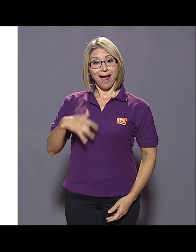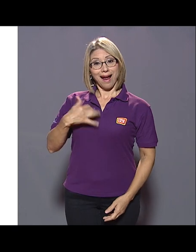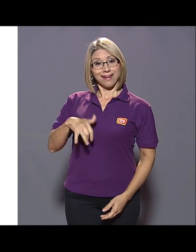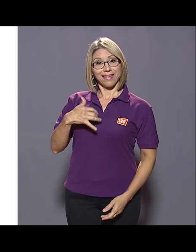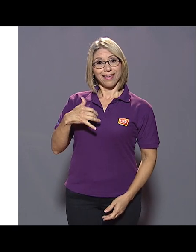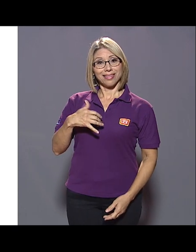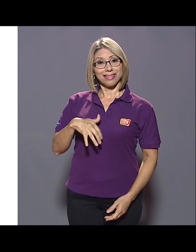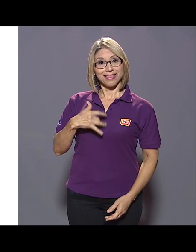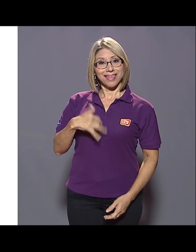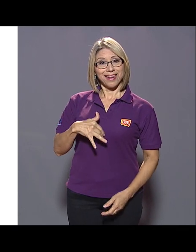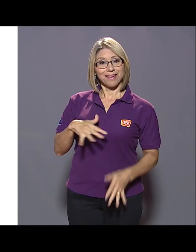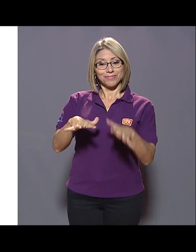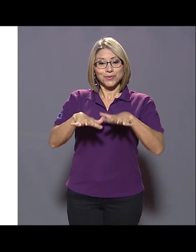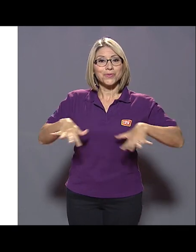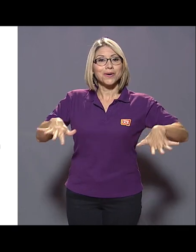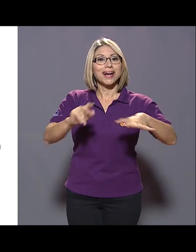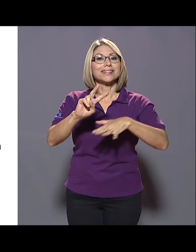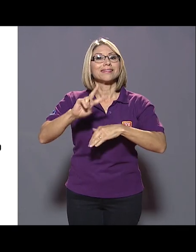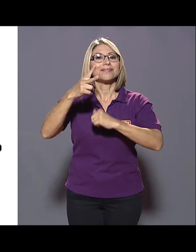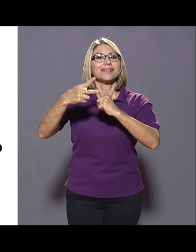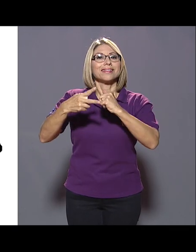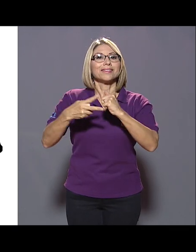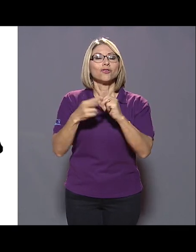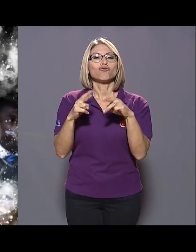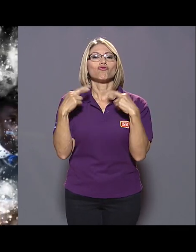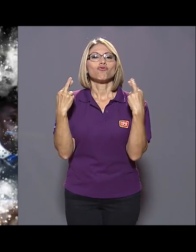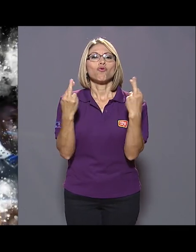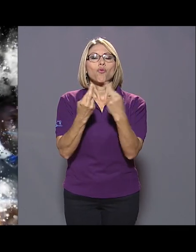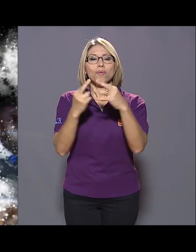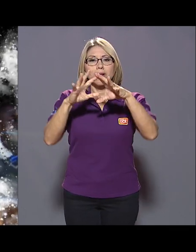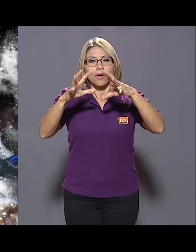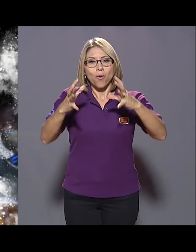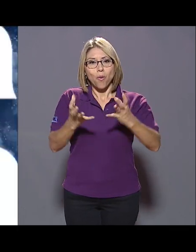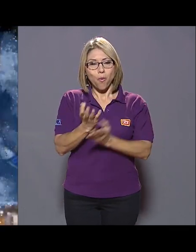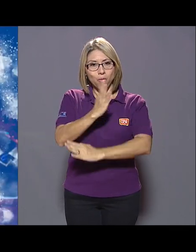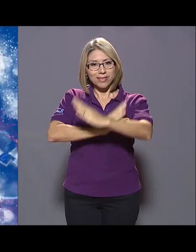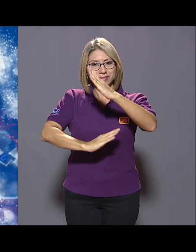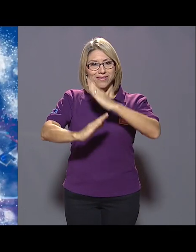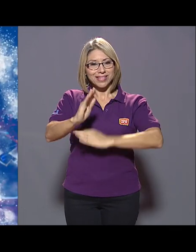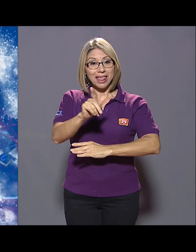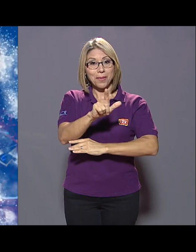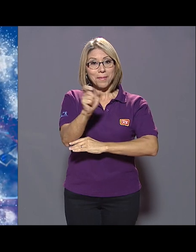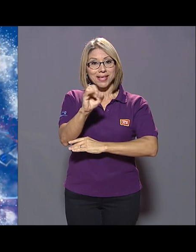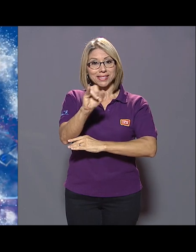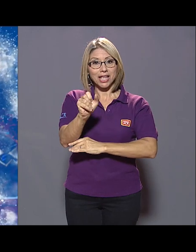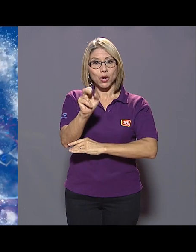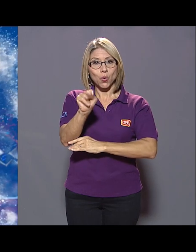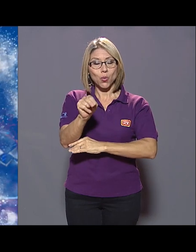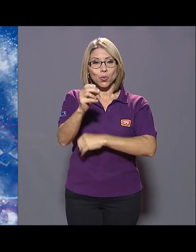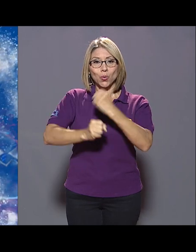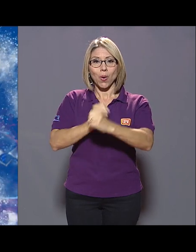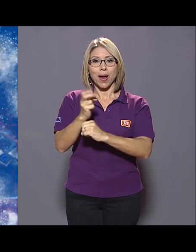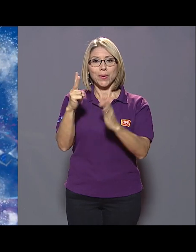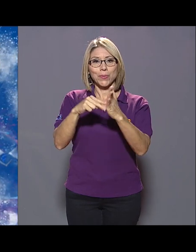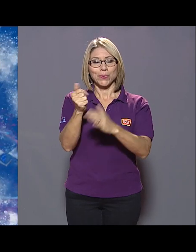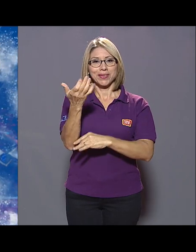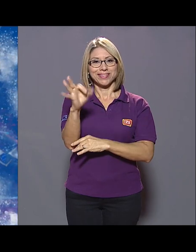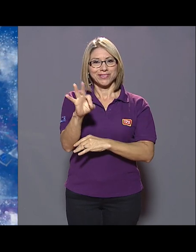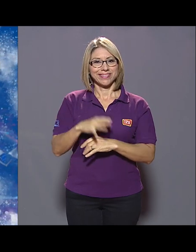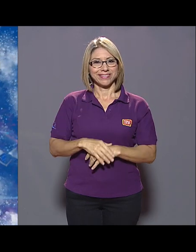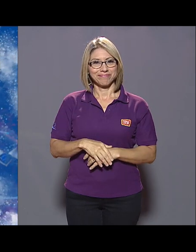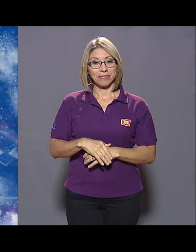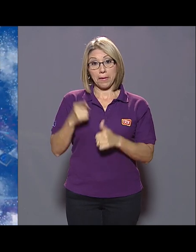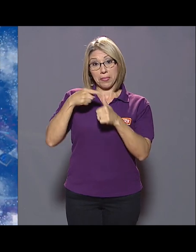Argentina será la sede de la segunda edición de la Cumbre Global de Discapacidad en el mes de junio de 2019.